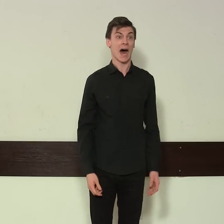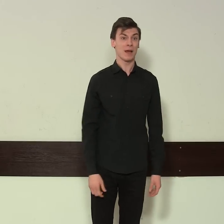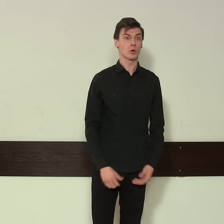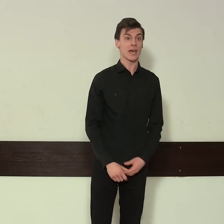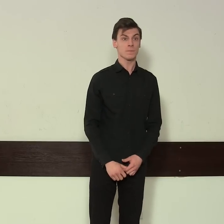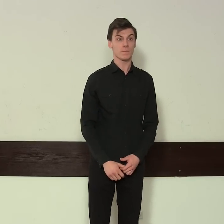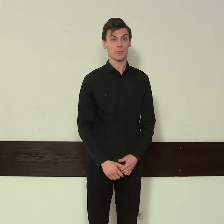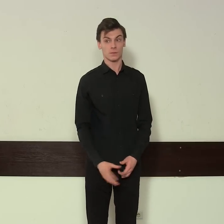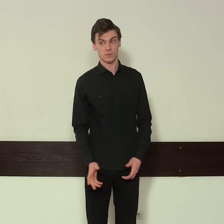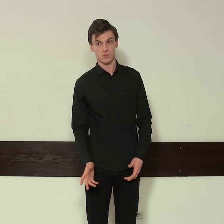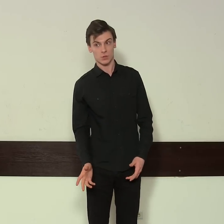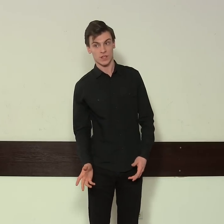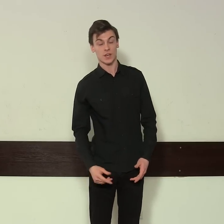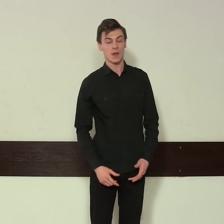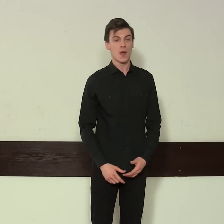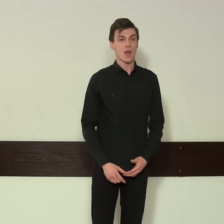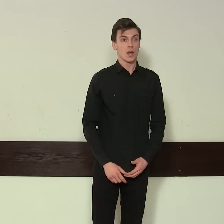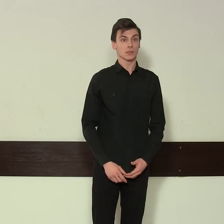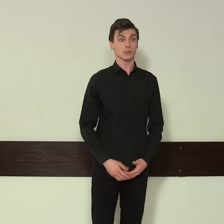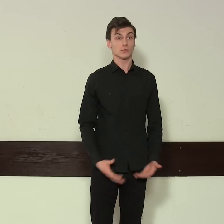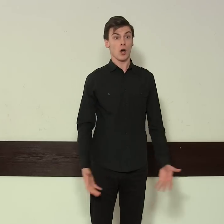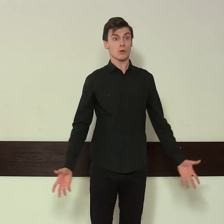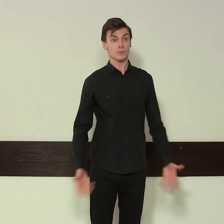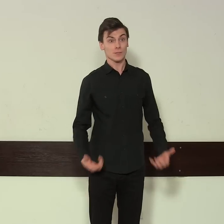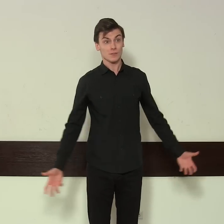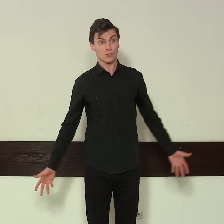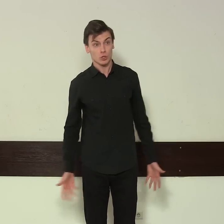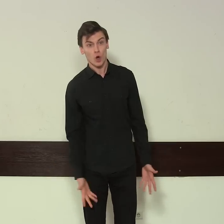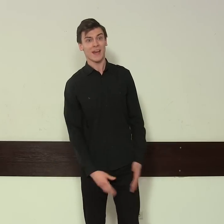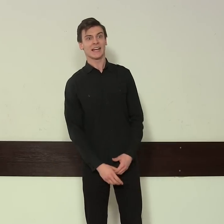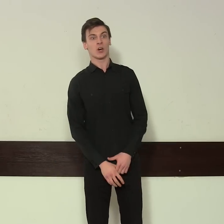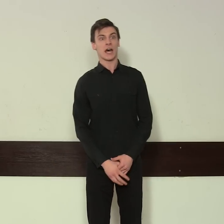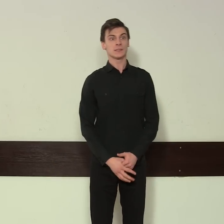Apeluję! Rzekł sędzia Do... Gubernatora!